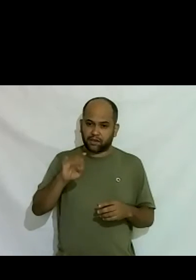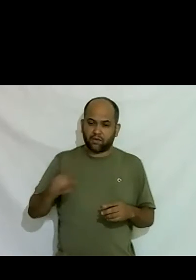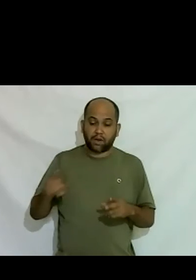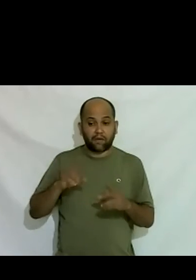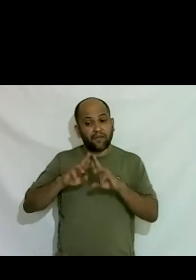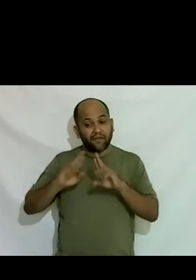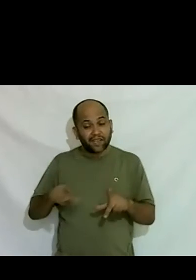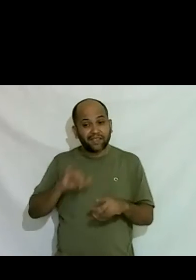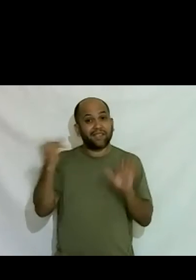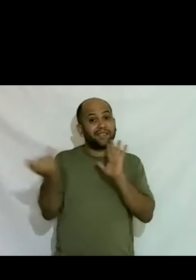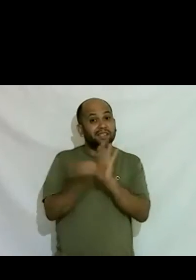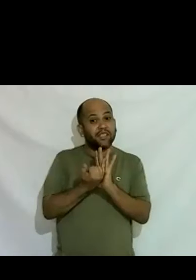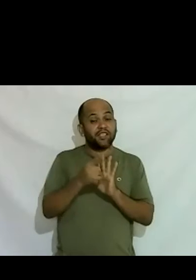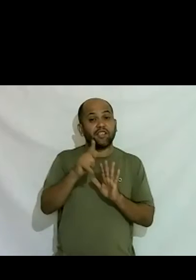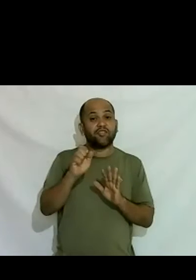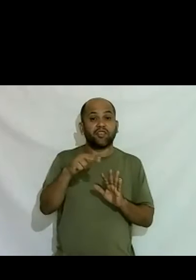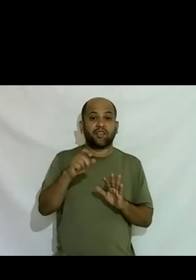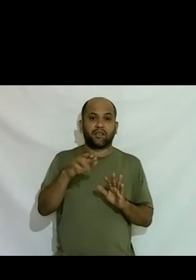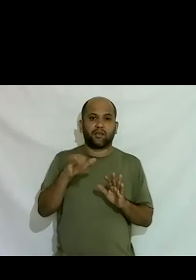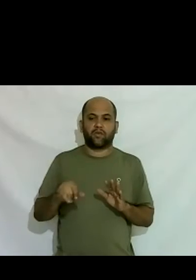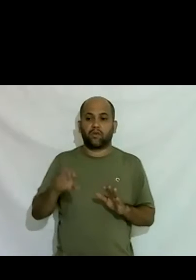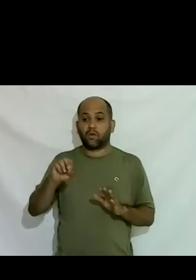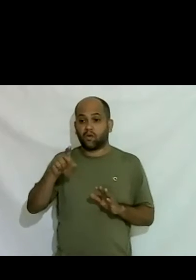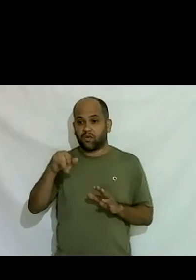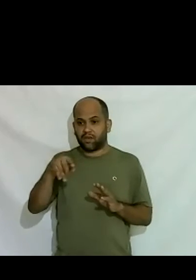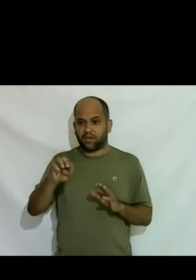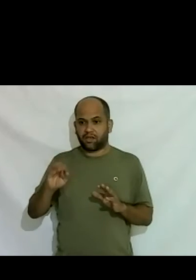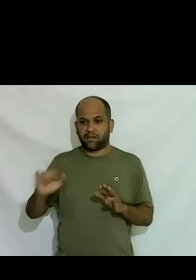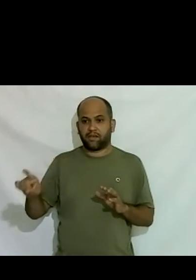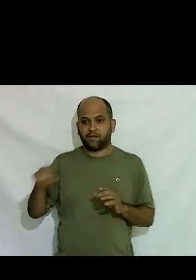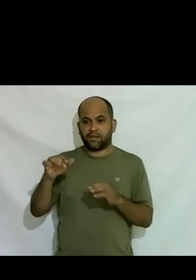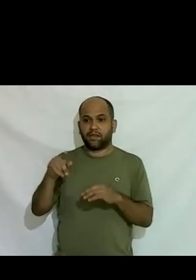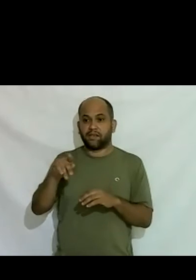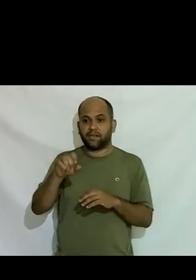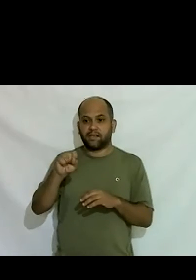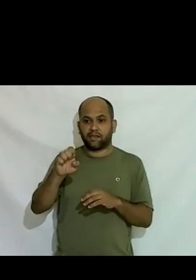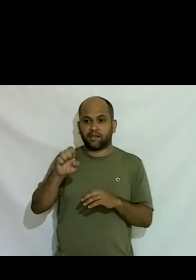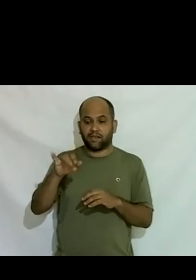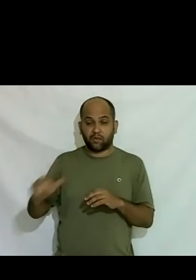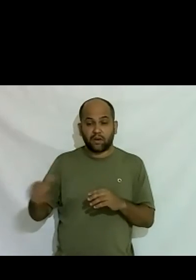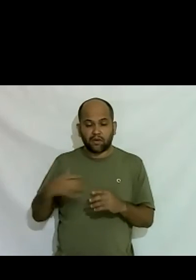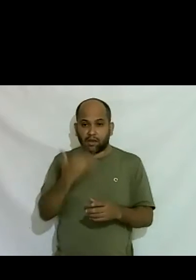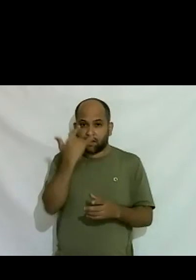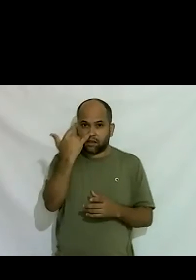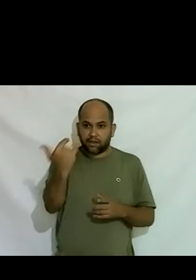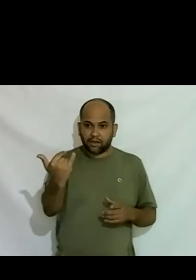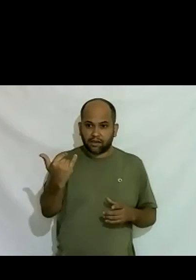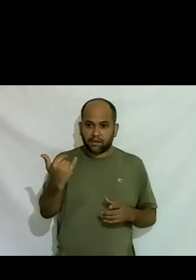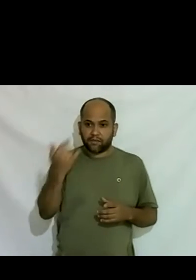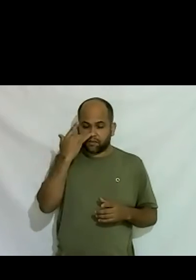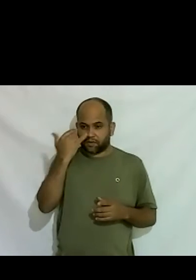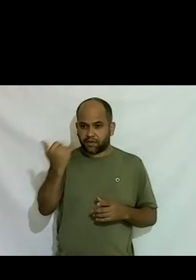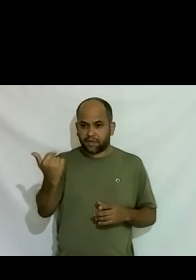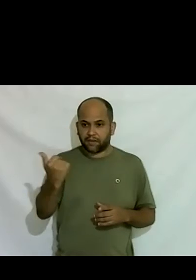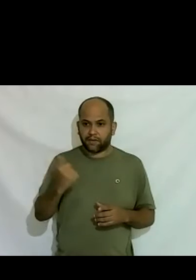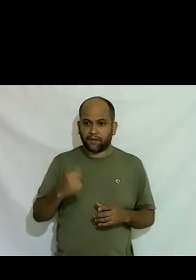orientação sexual é o que te atrai pra onde aponta o seu desejo orientação no sentido de bússola né